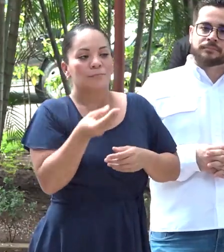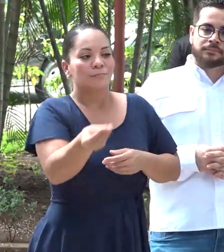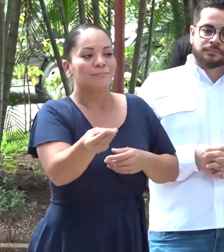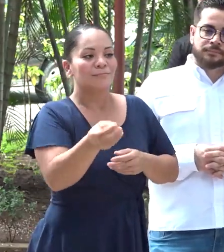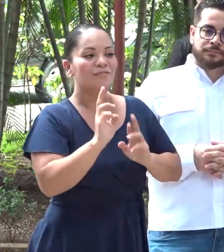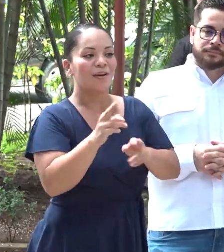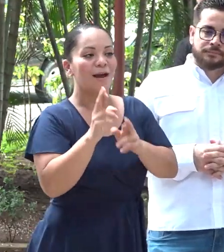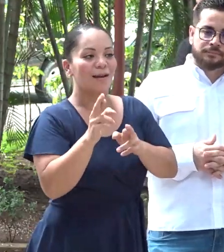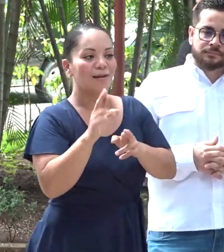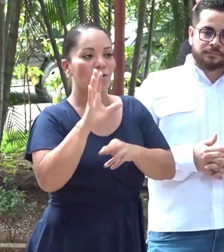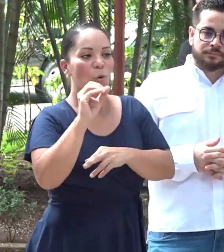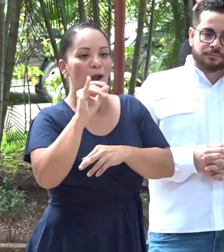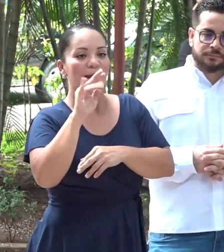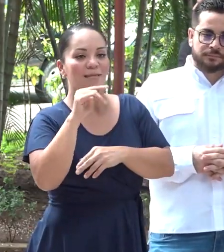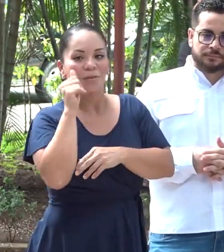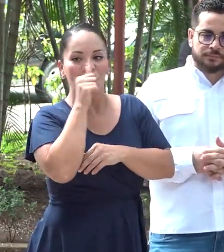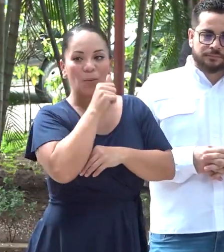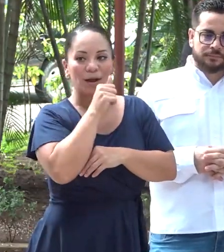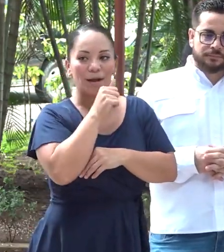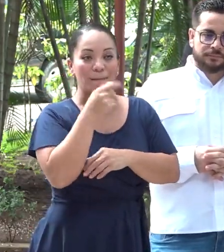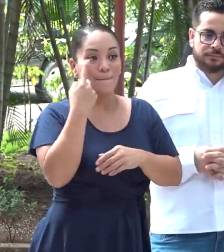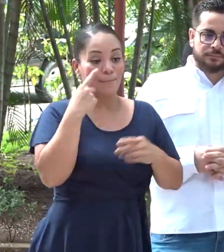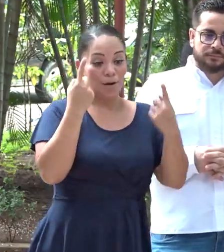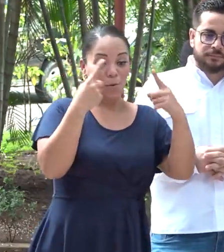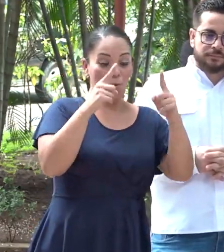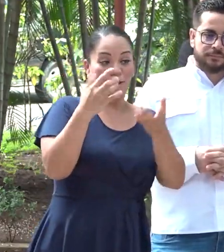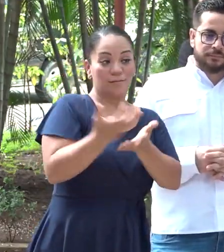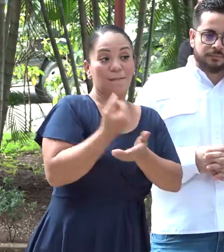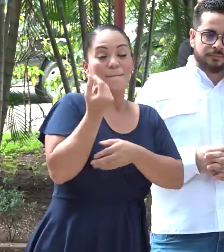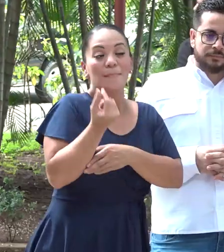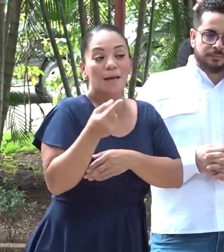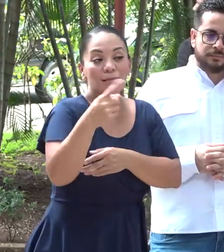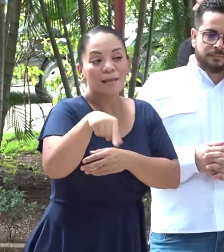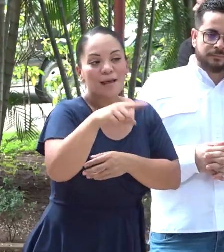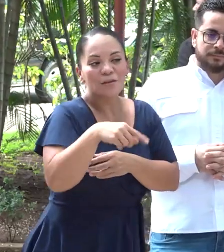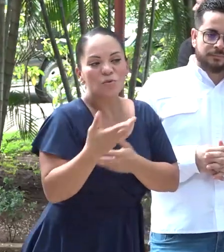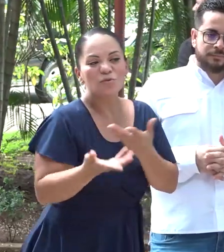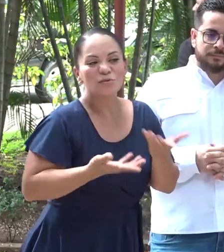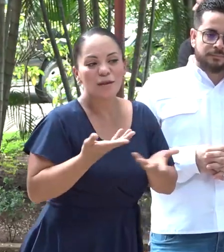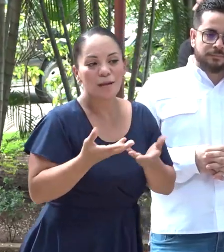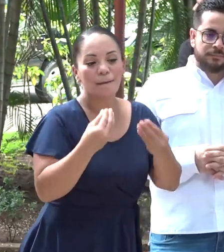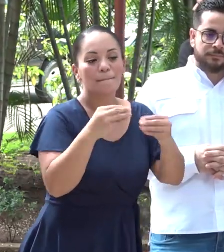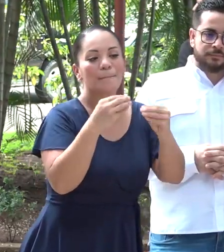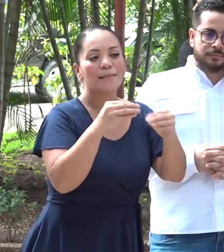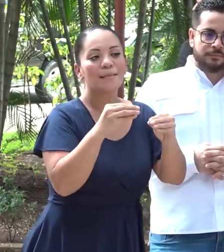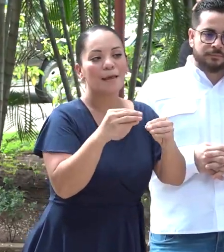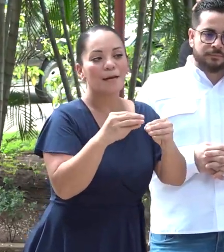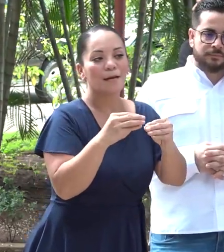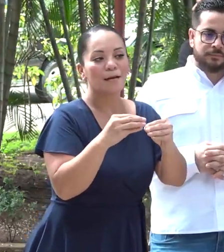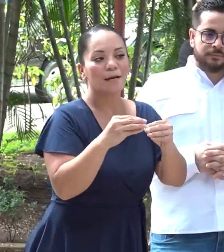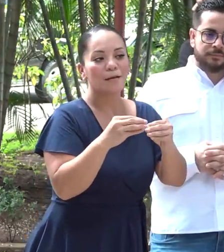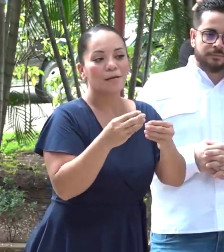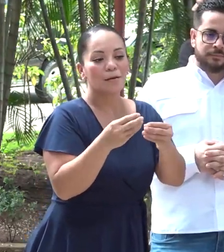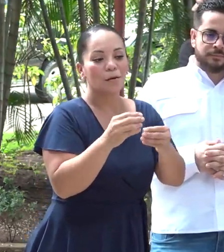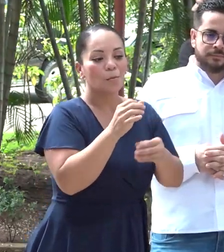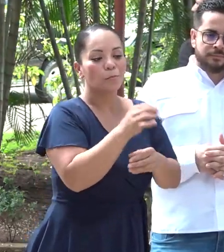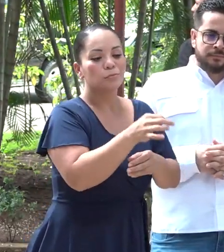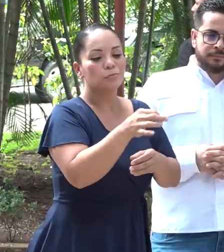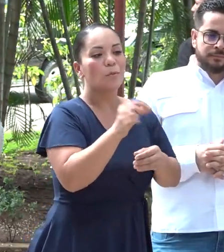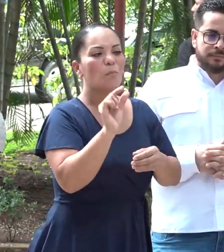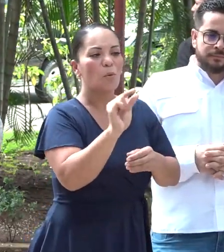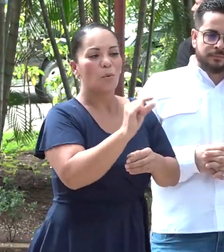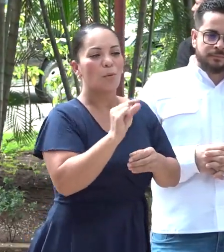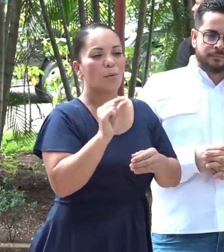Y para poder ganarse la plata ellos, la tienen que vender al detalle. Y ahí es donde